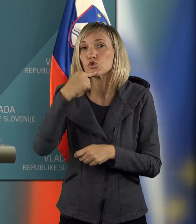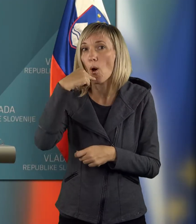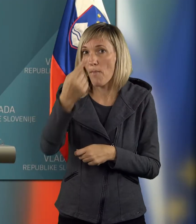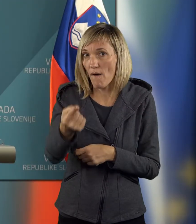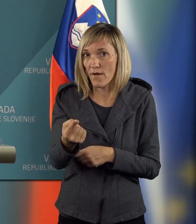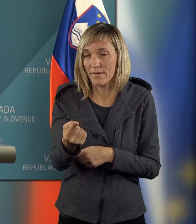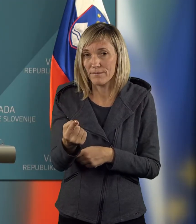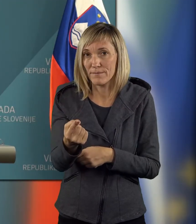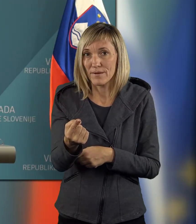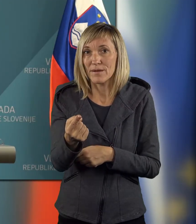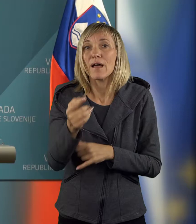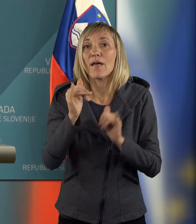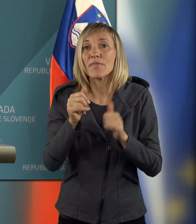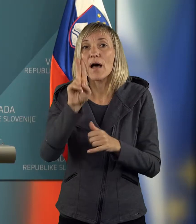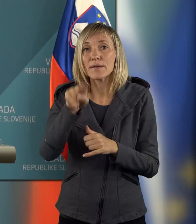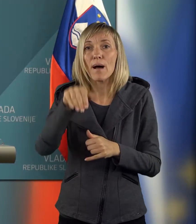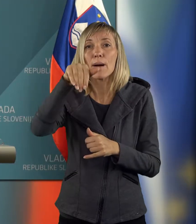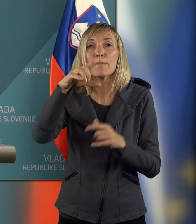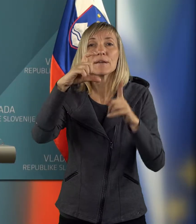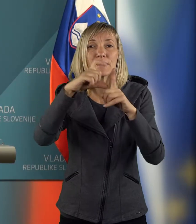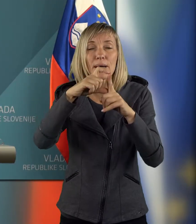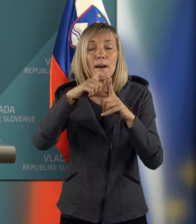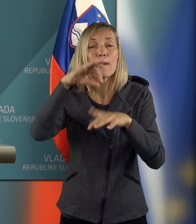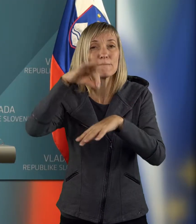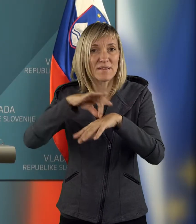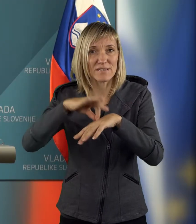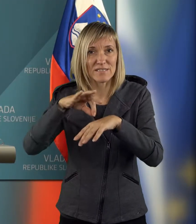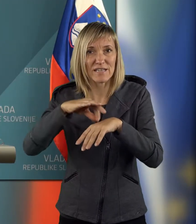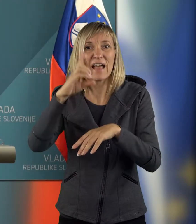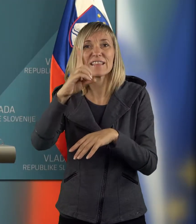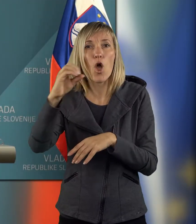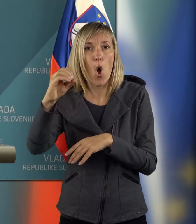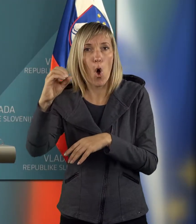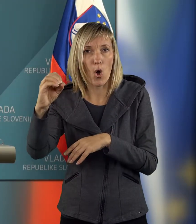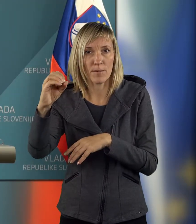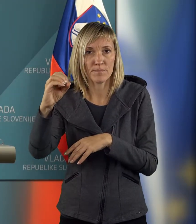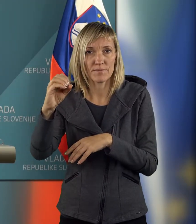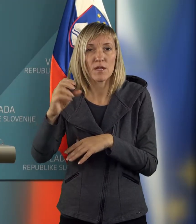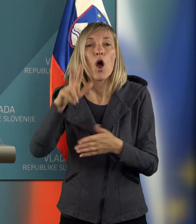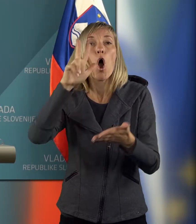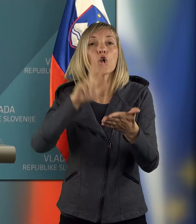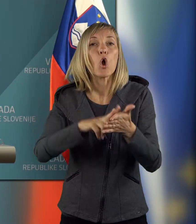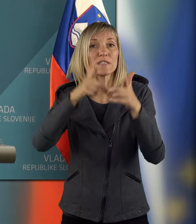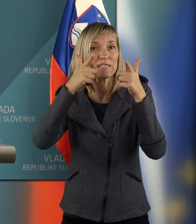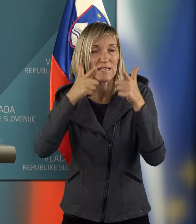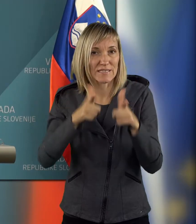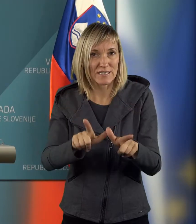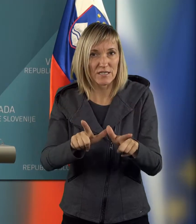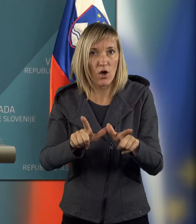povem, da ima MD Medicina DOO koncesijo